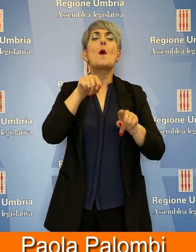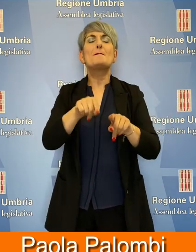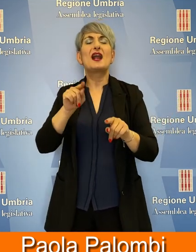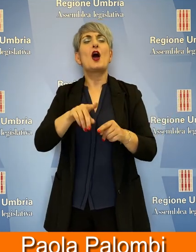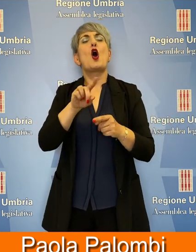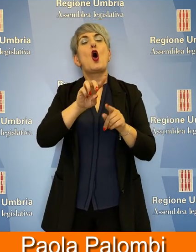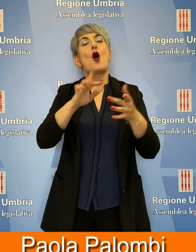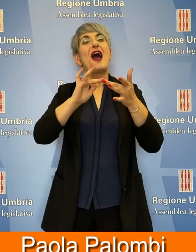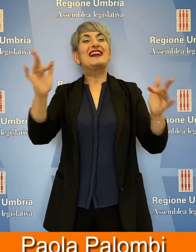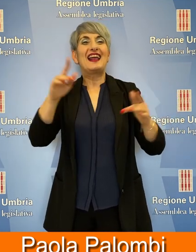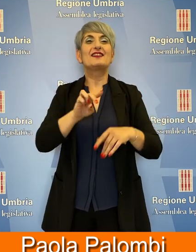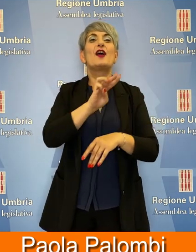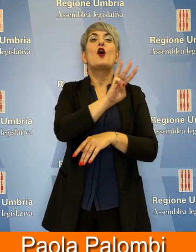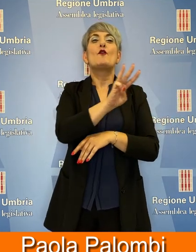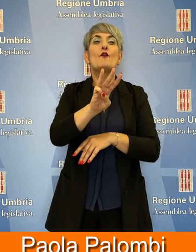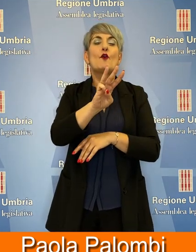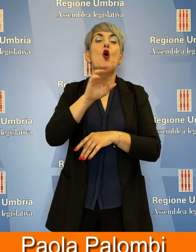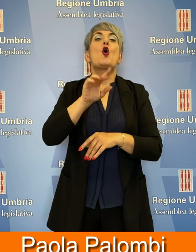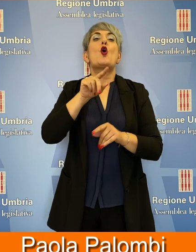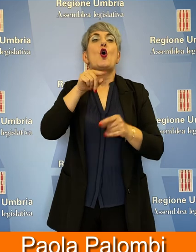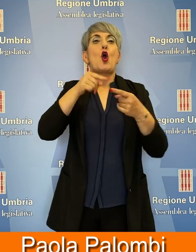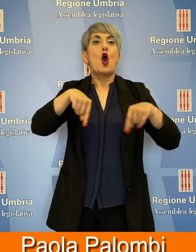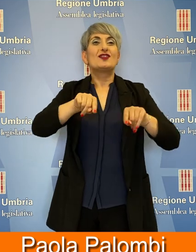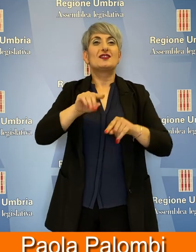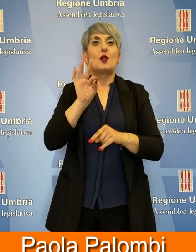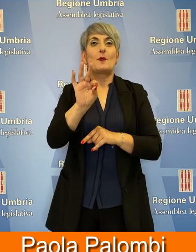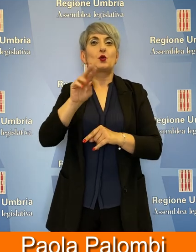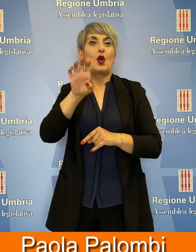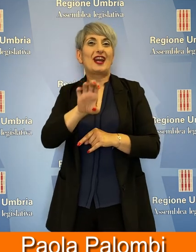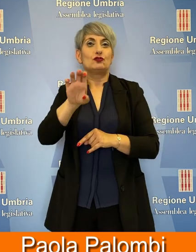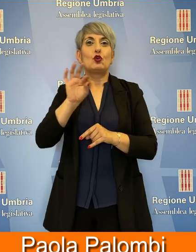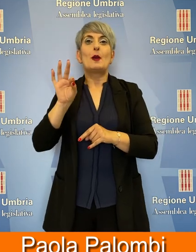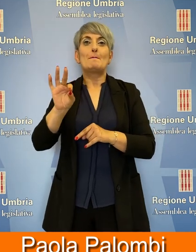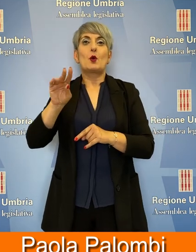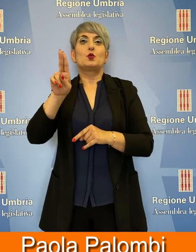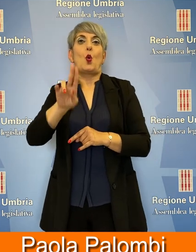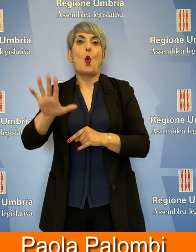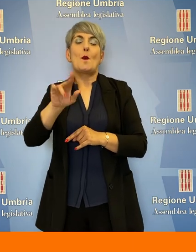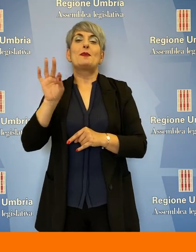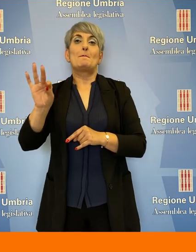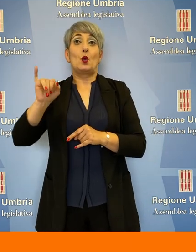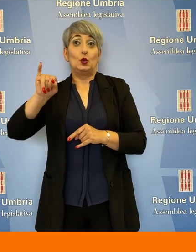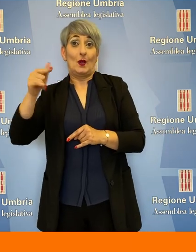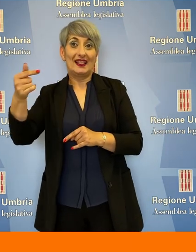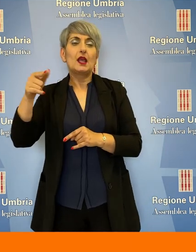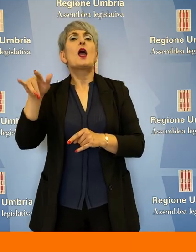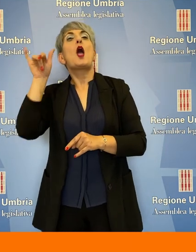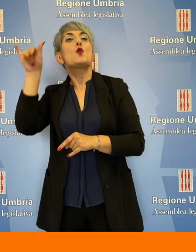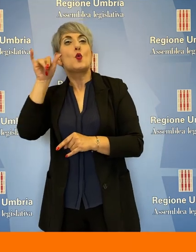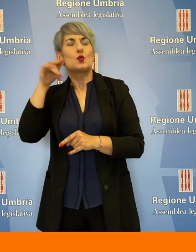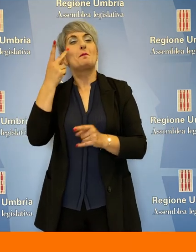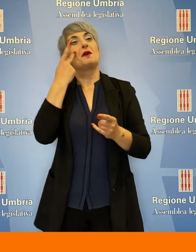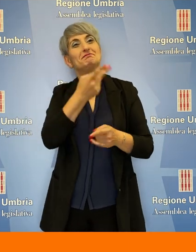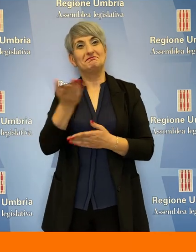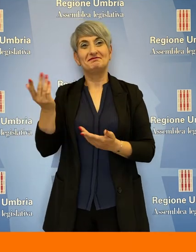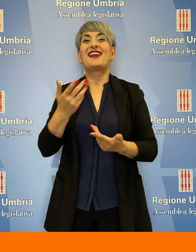regionale consiglio.regione.umbria.it e su YouTube. Grazie per averci seguito, l